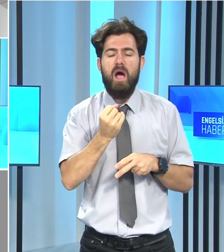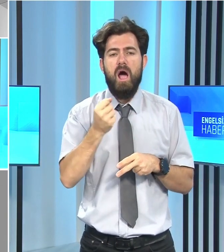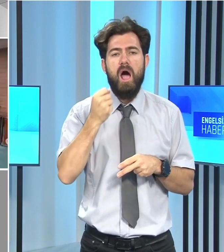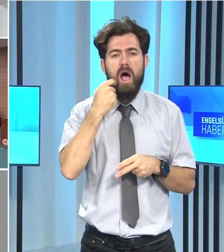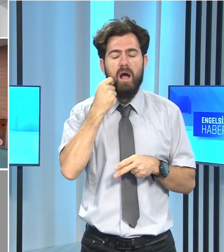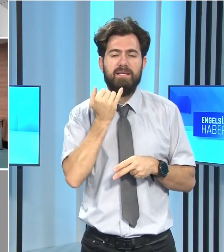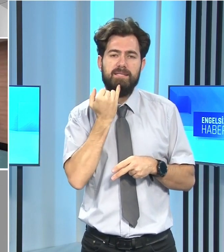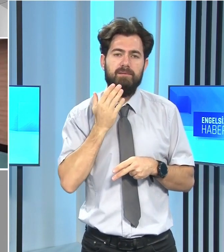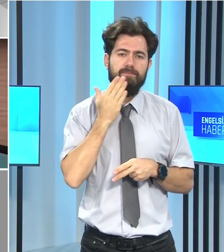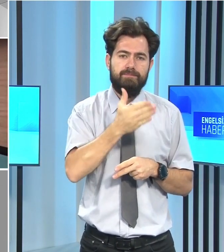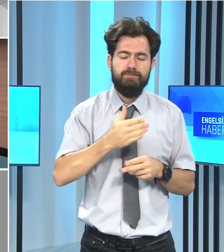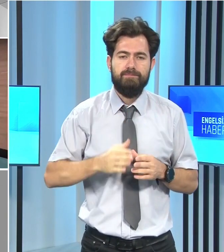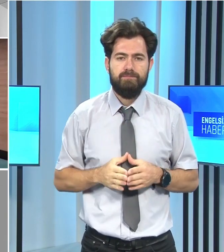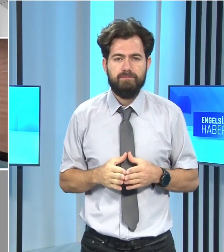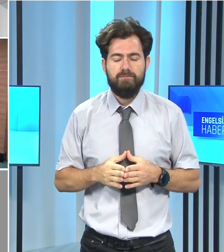bulundu.